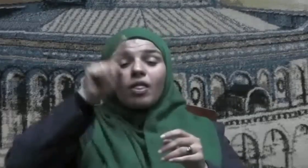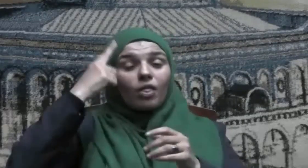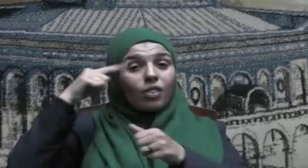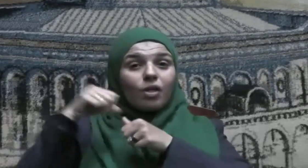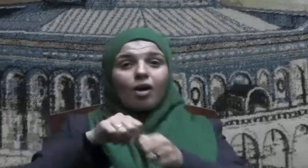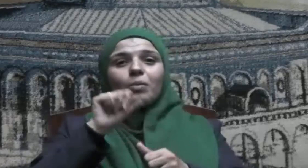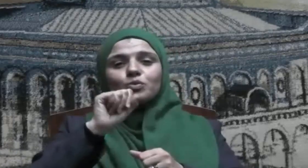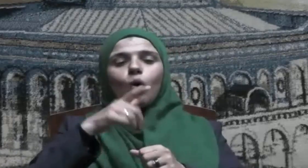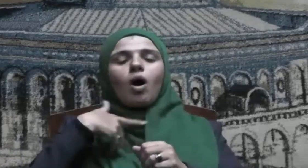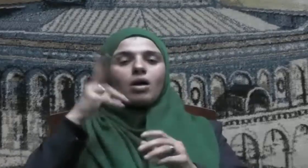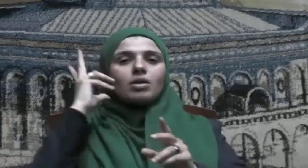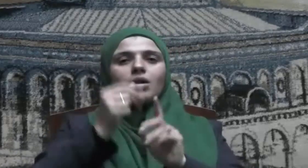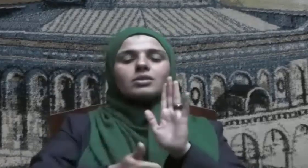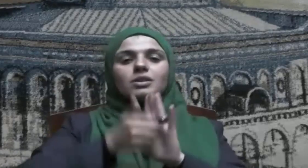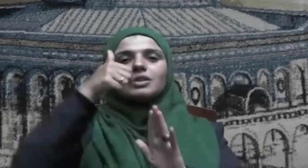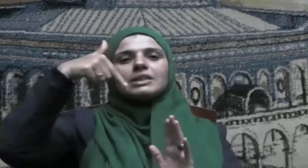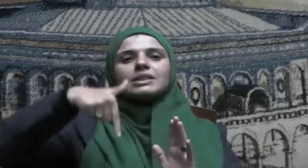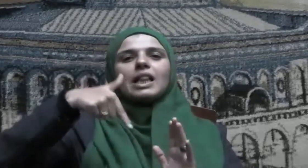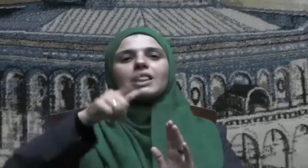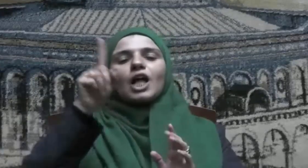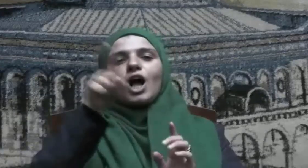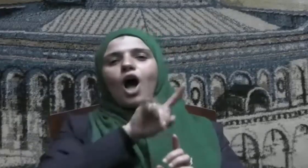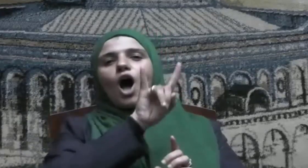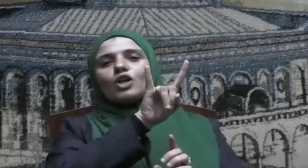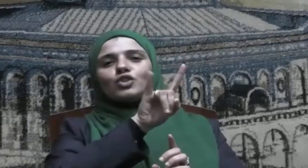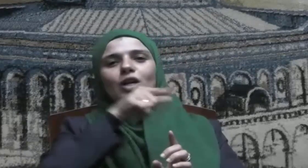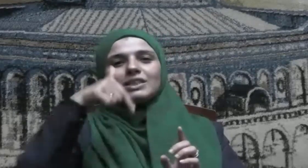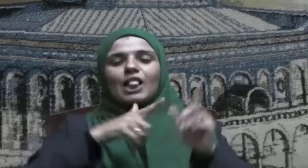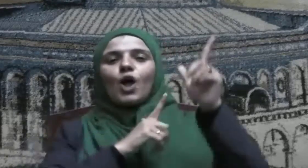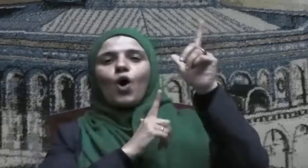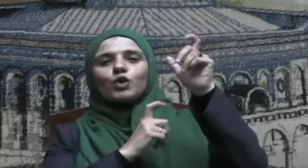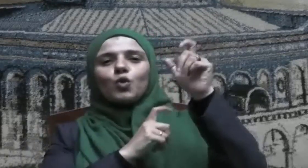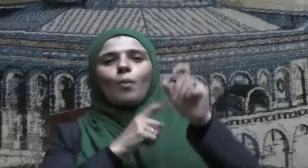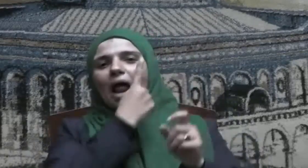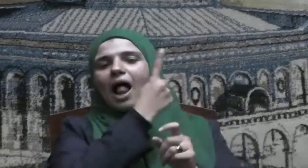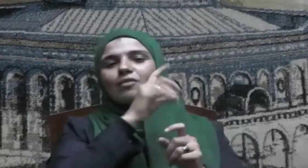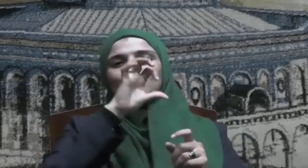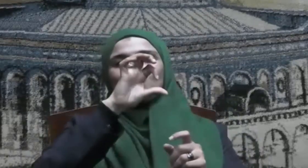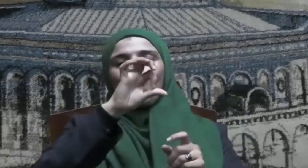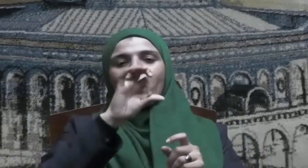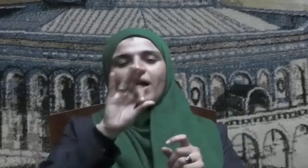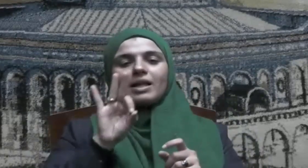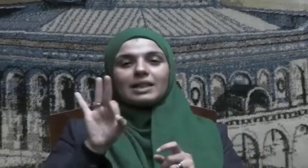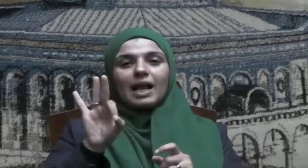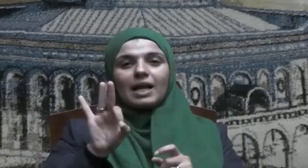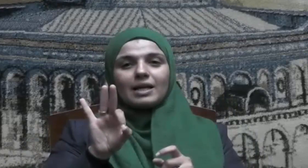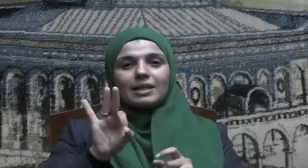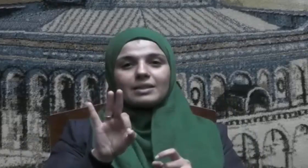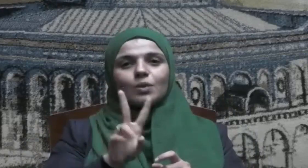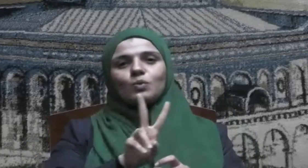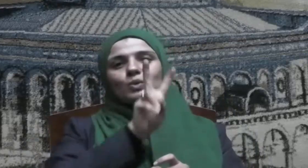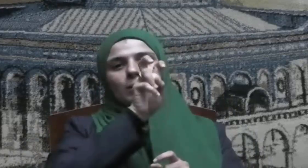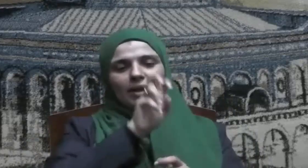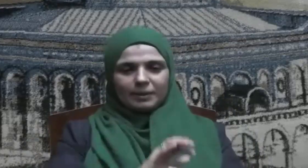انتصارات السادس من أكتوبة عام ألف وتسعمائة وثلاثة وسبعين